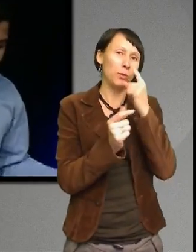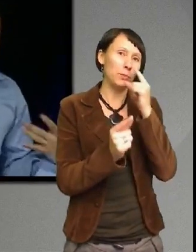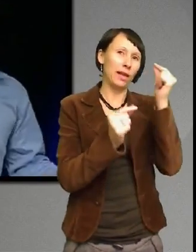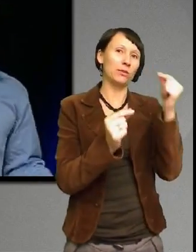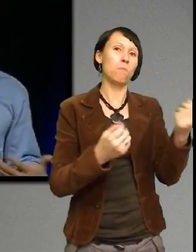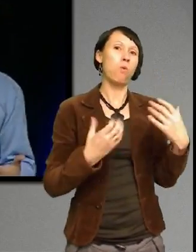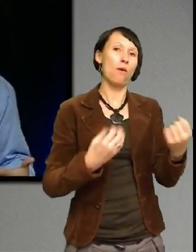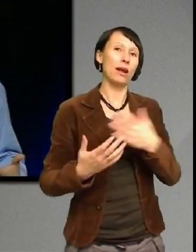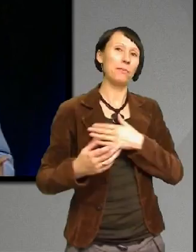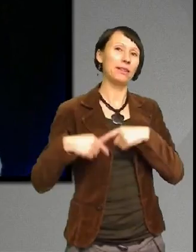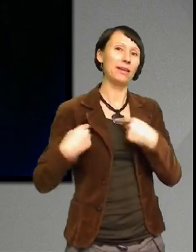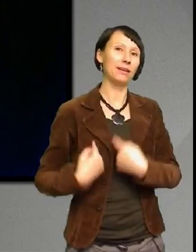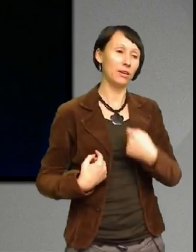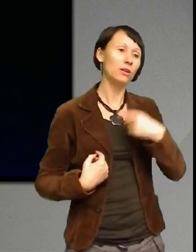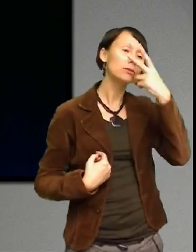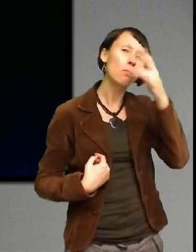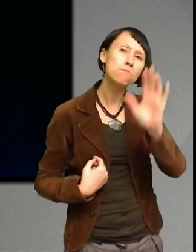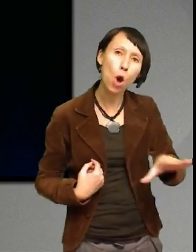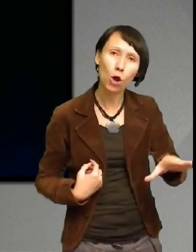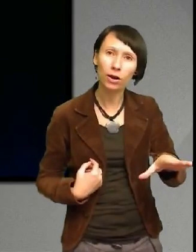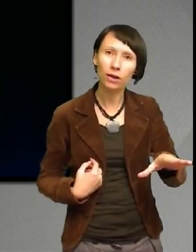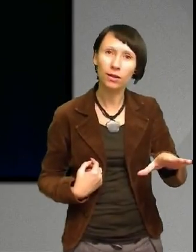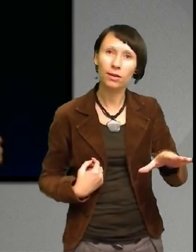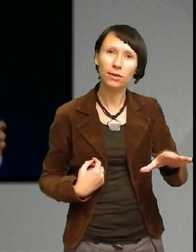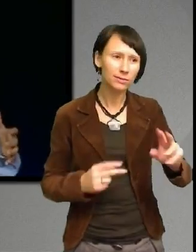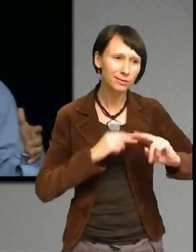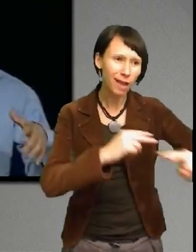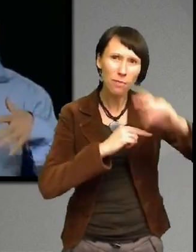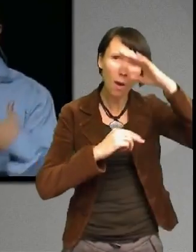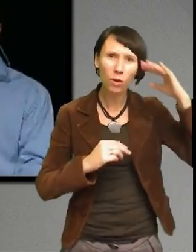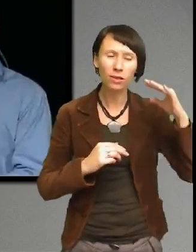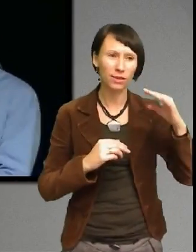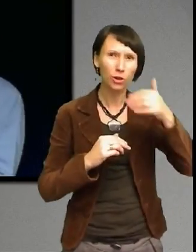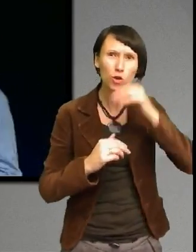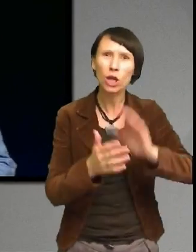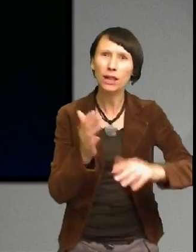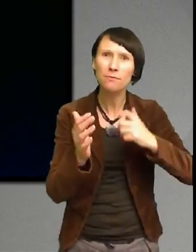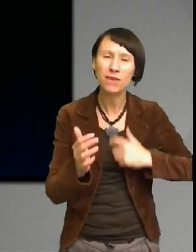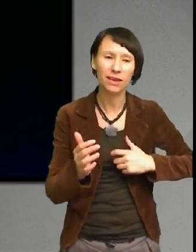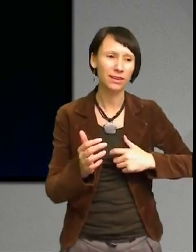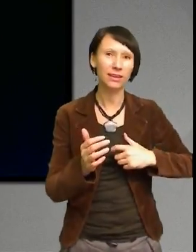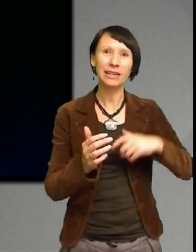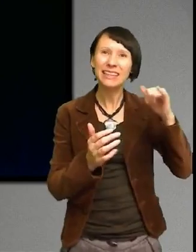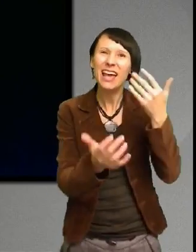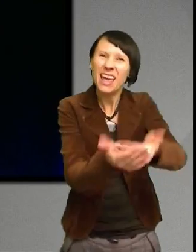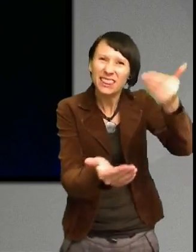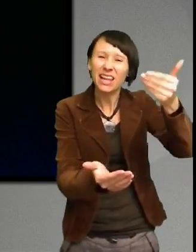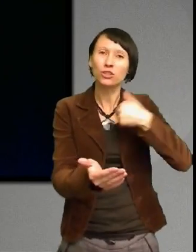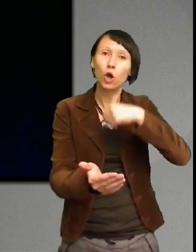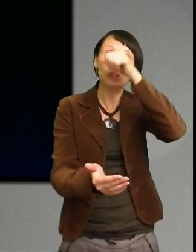Barn i min ålder, kanske yngre, i den värme som jag inte ens kunde vara i i normal läge. De stod där,